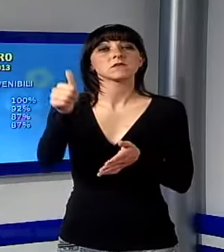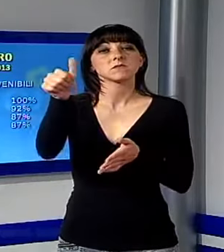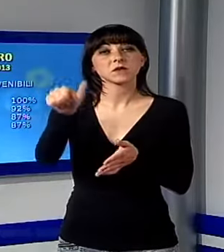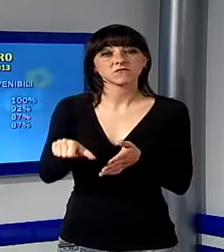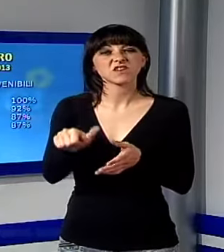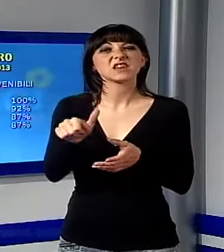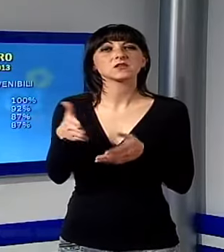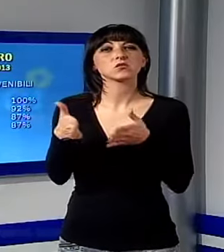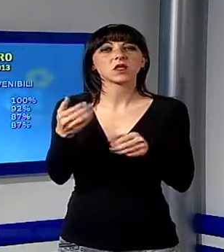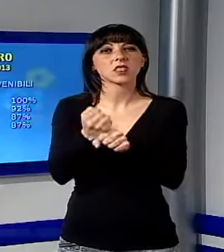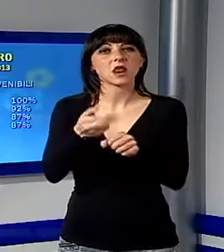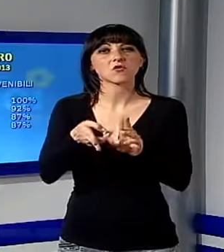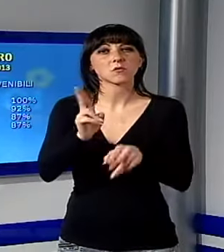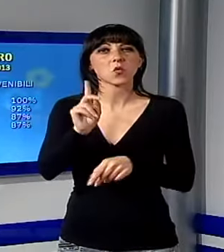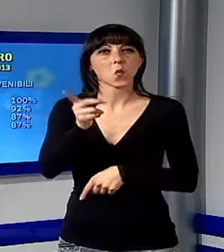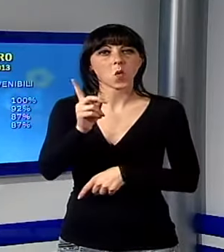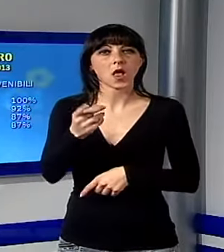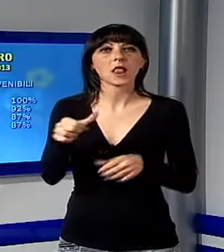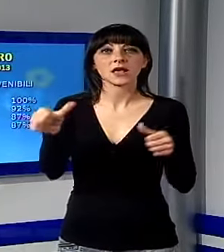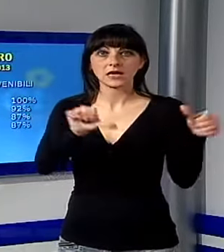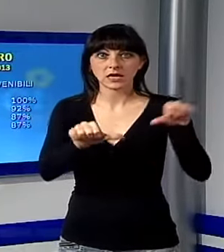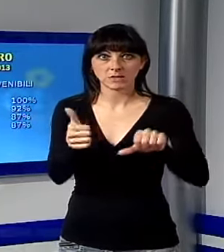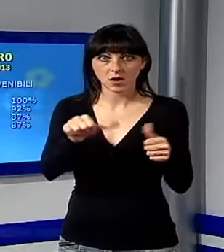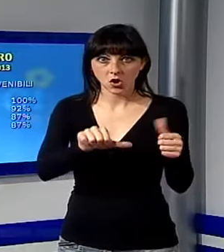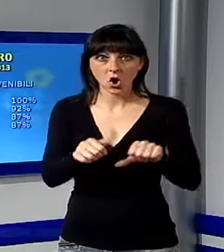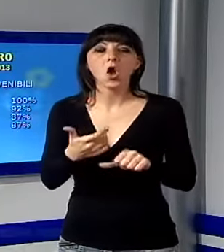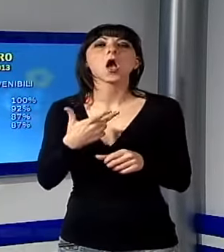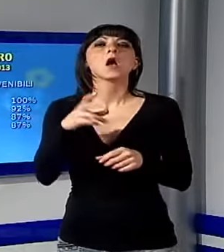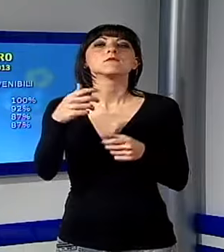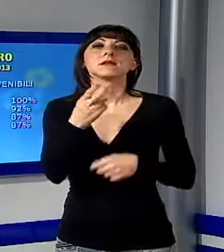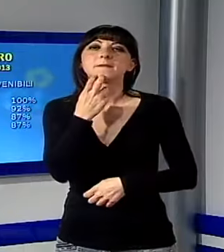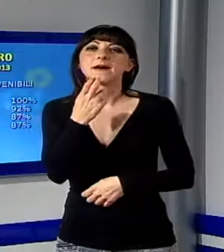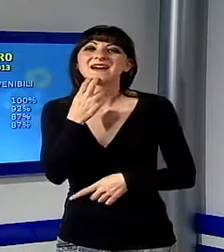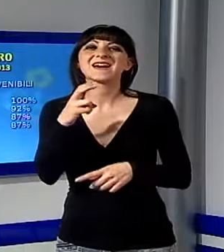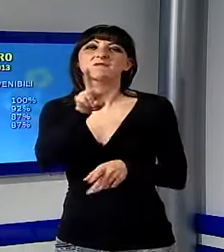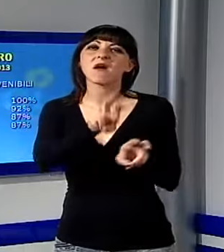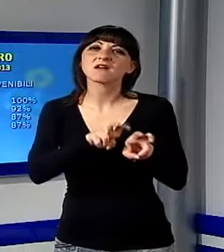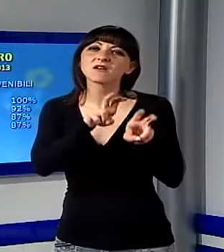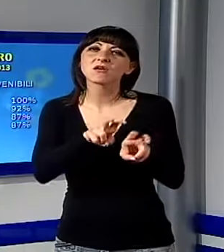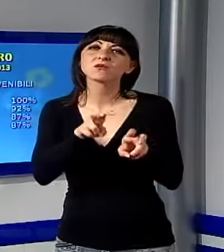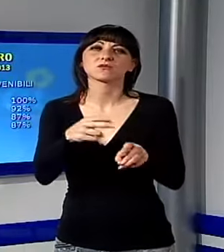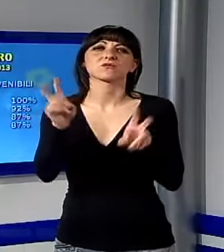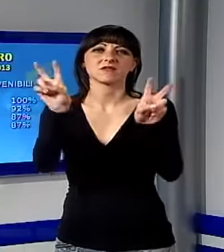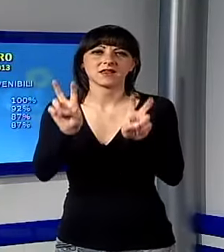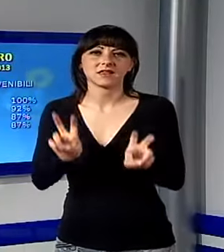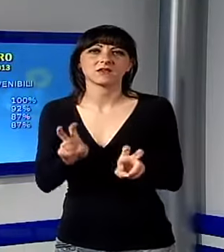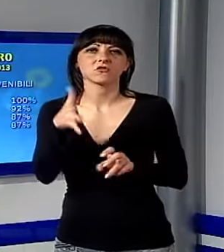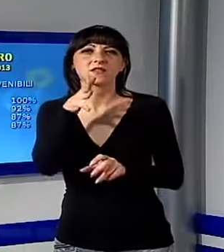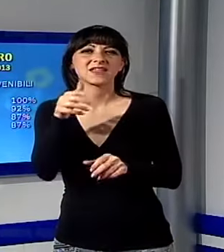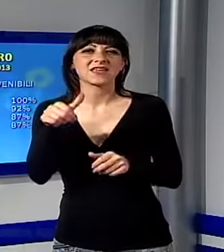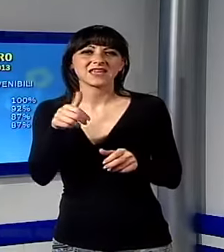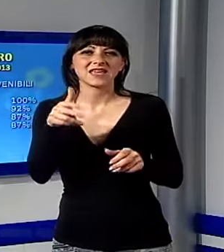potrebbero essere prevenuti sono il chimico, il lapideo, l'agricoltura, elettricisti, idraulici in bianchini e